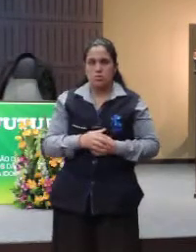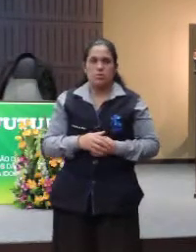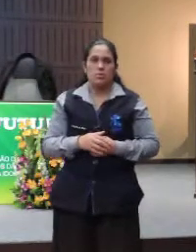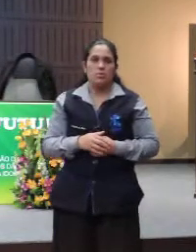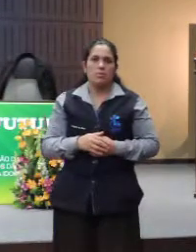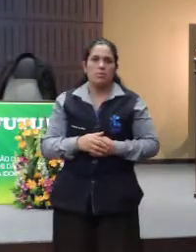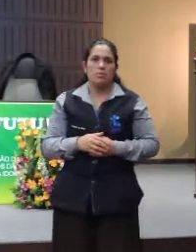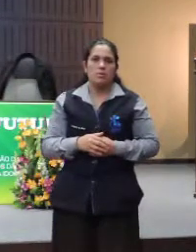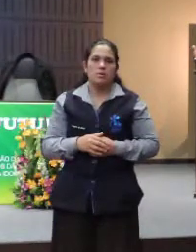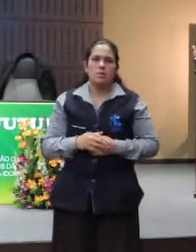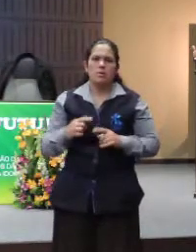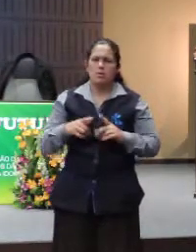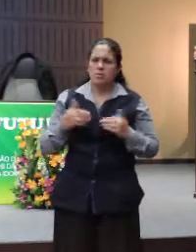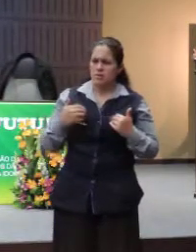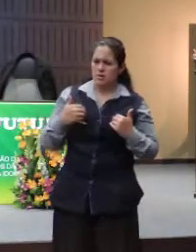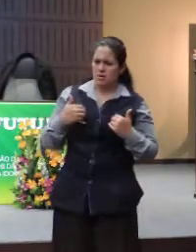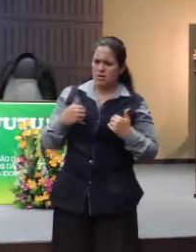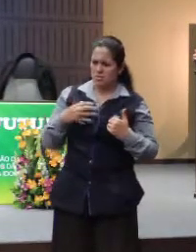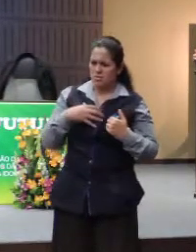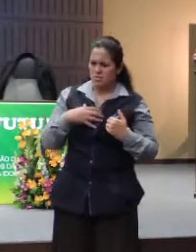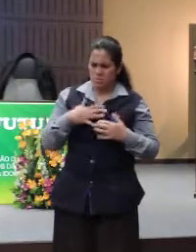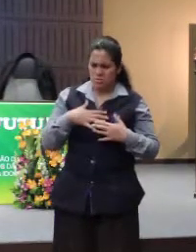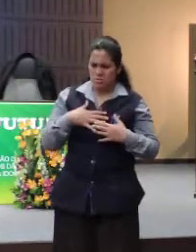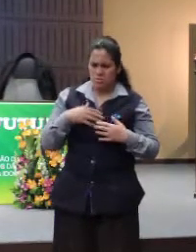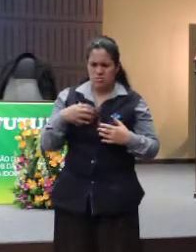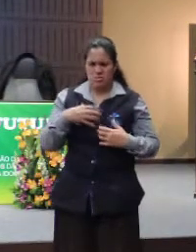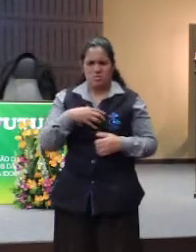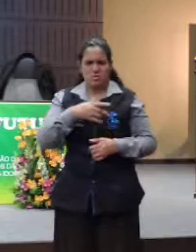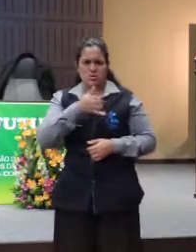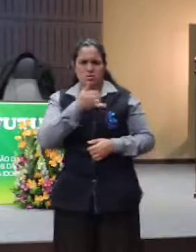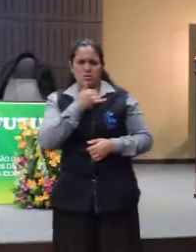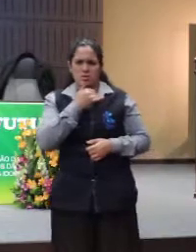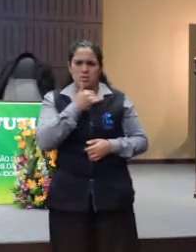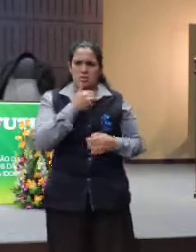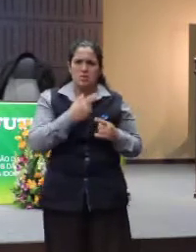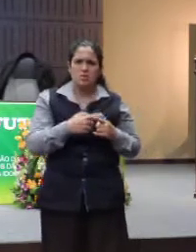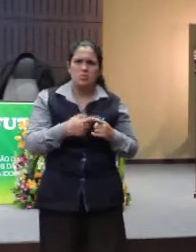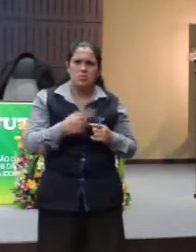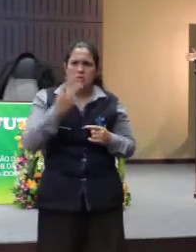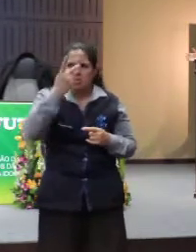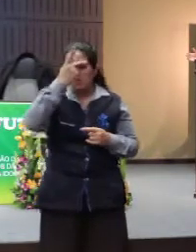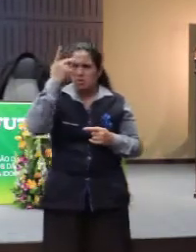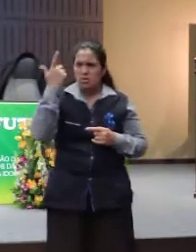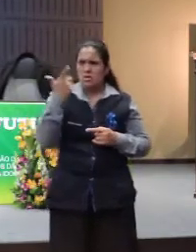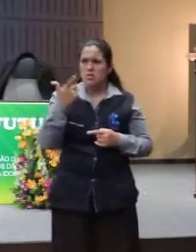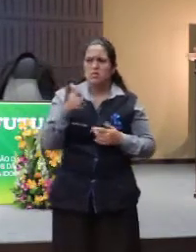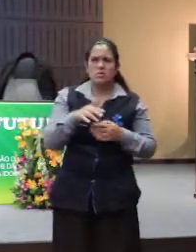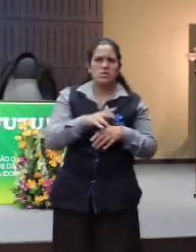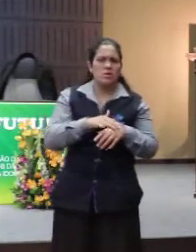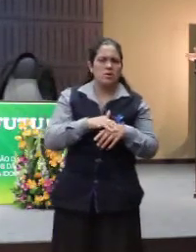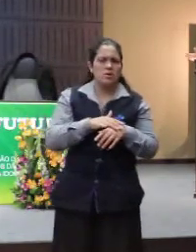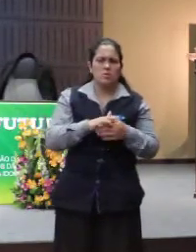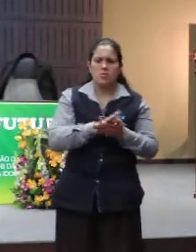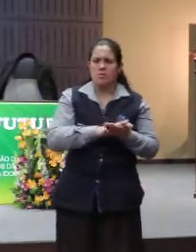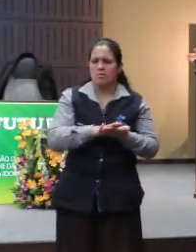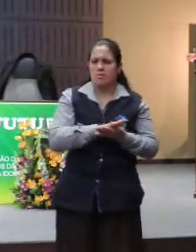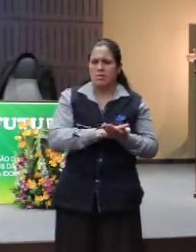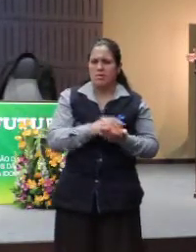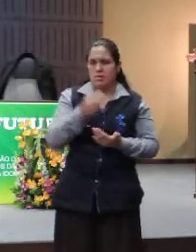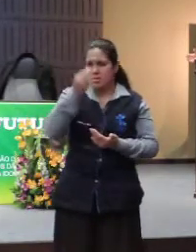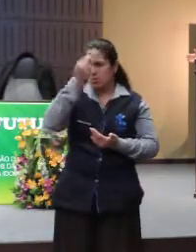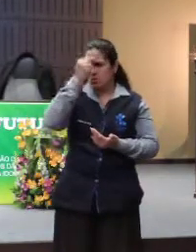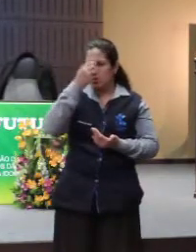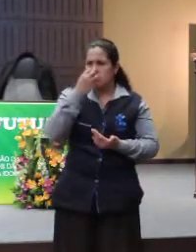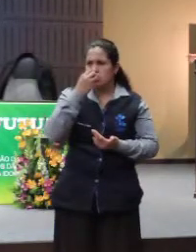Mas me digna, me entristece, quando eu vejo que alguém que não tinha uma doença, um cérebro brilhante, com